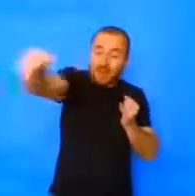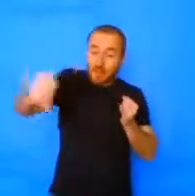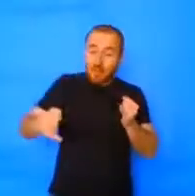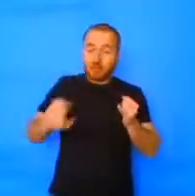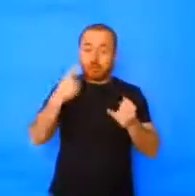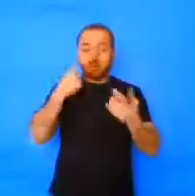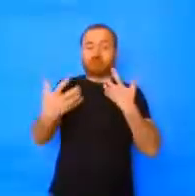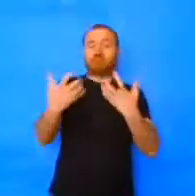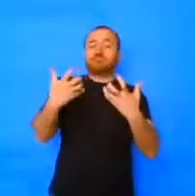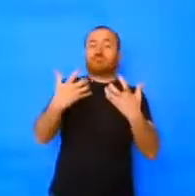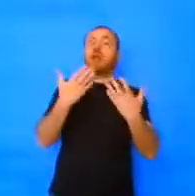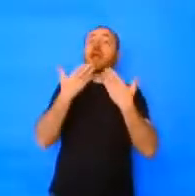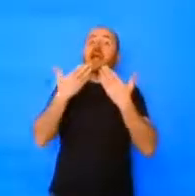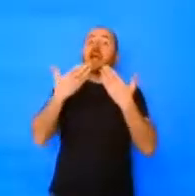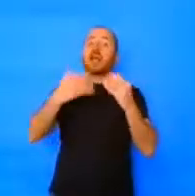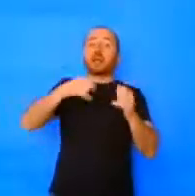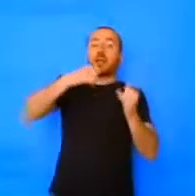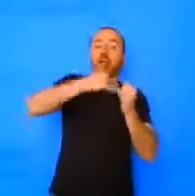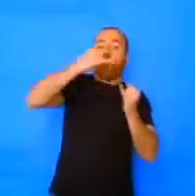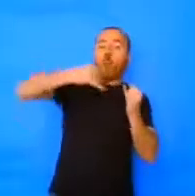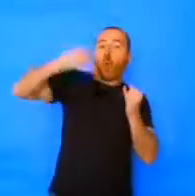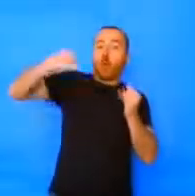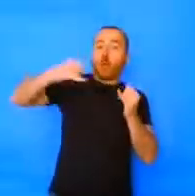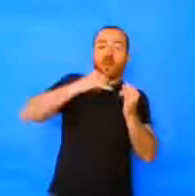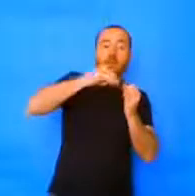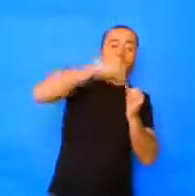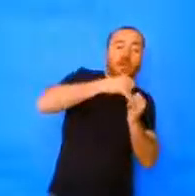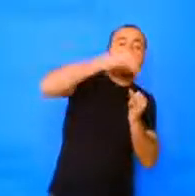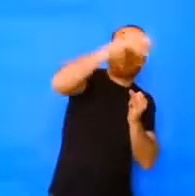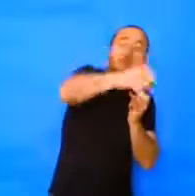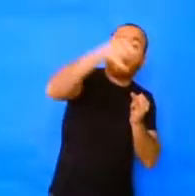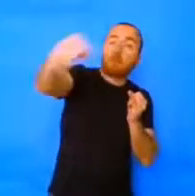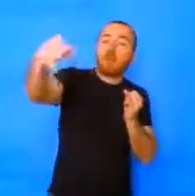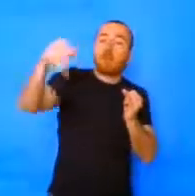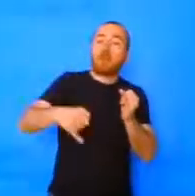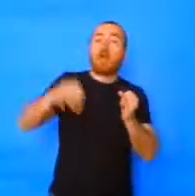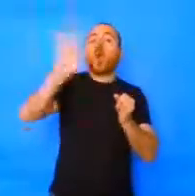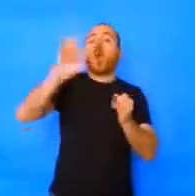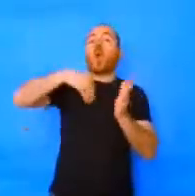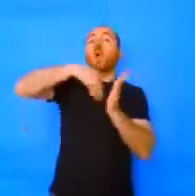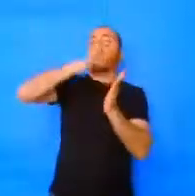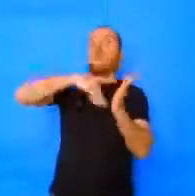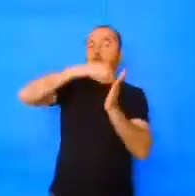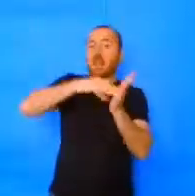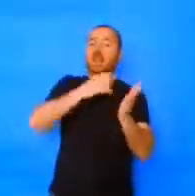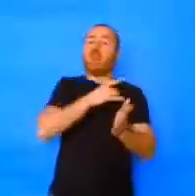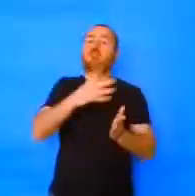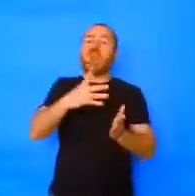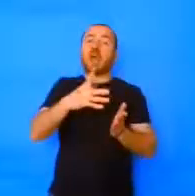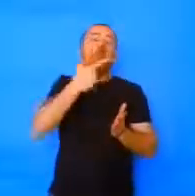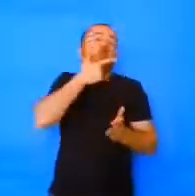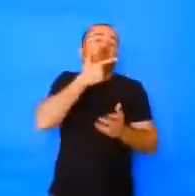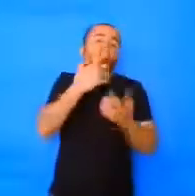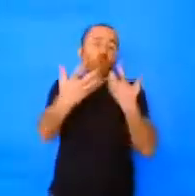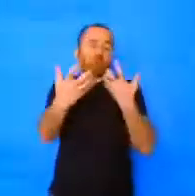aunque me puedo poner aire de campo, en el más pelado se conduja un círculo o se coloca un círculo de plástico.